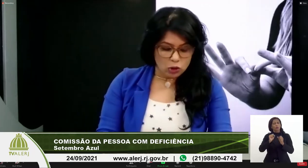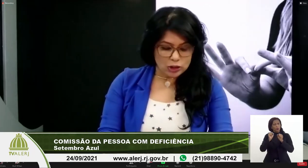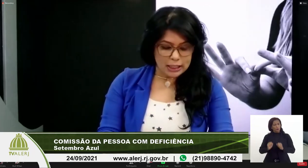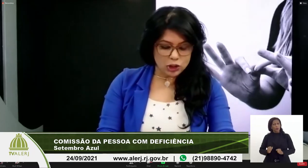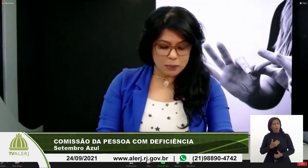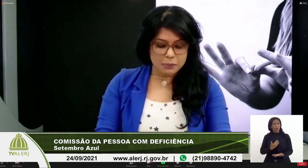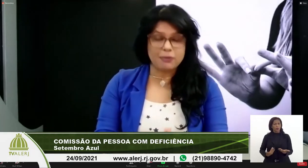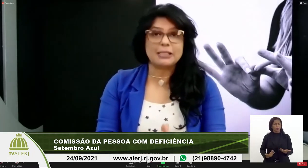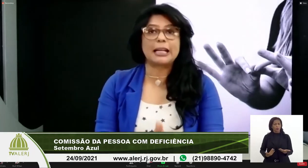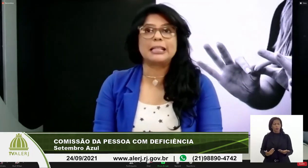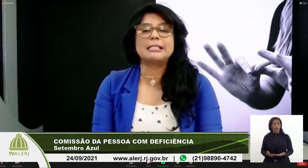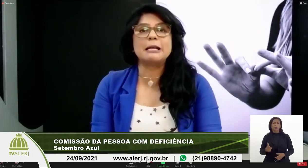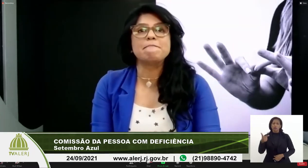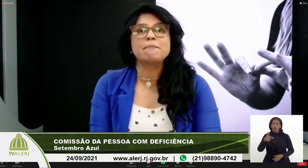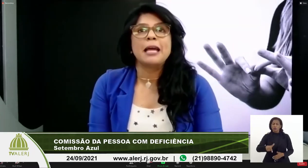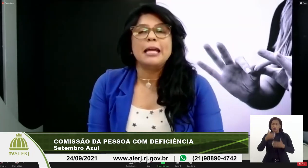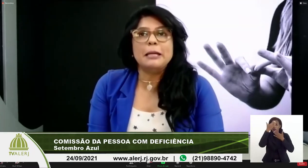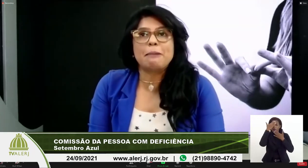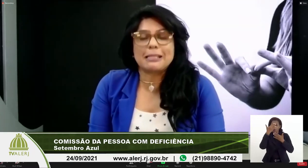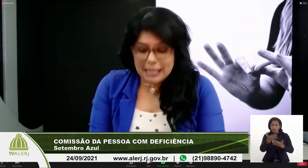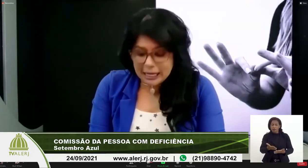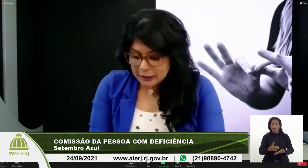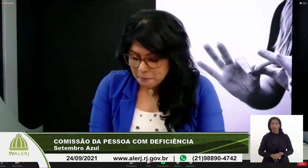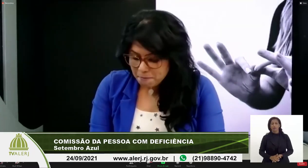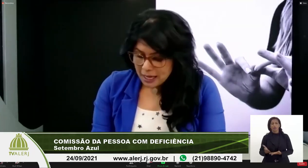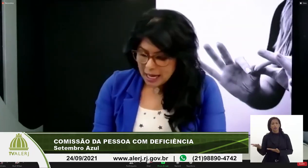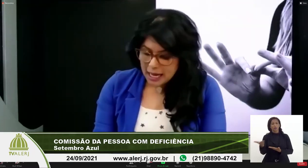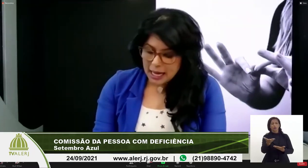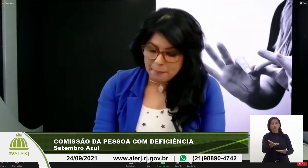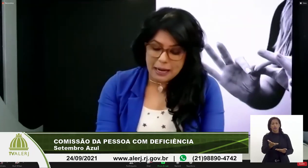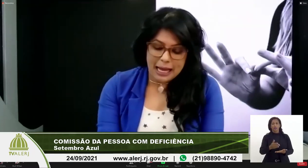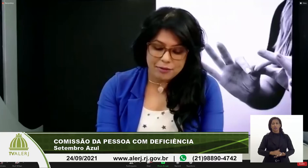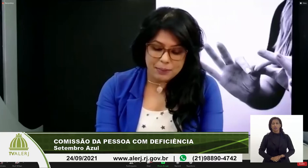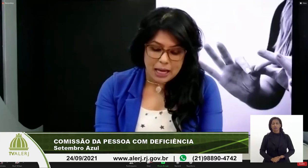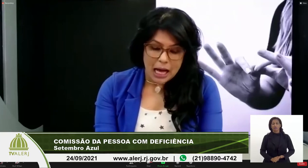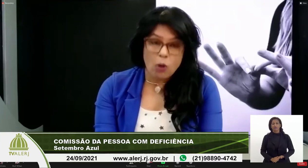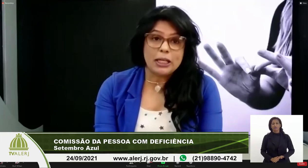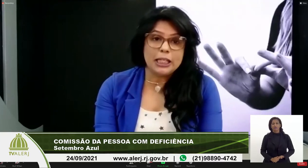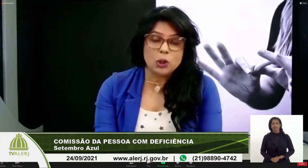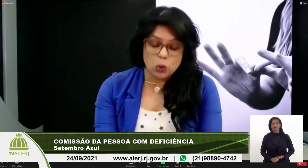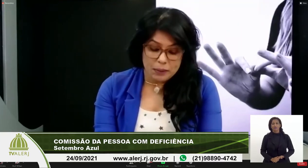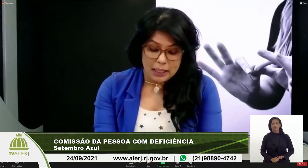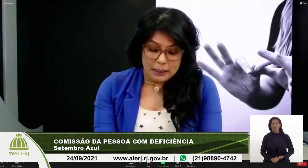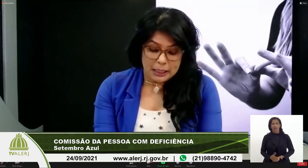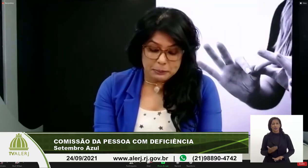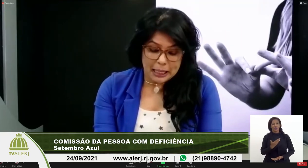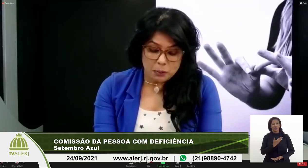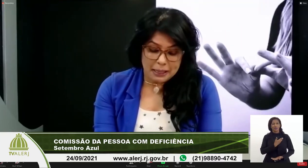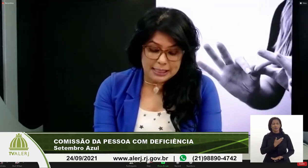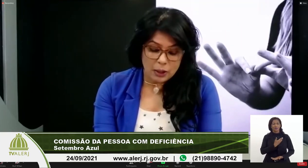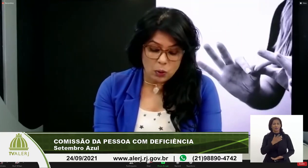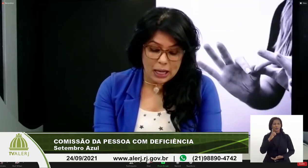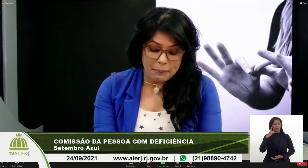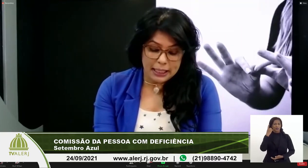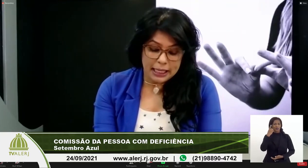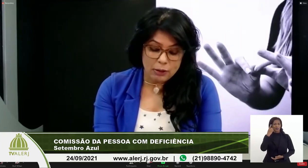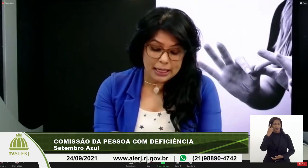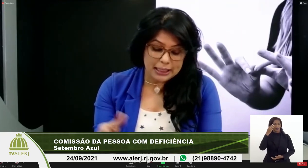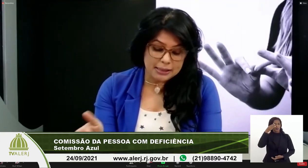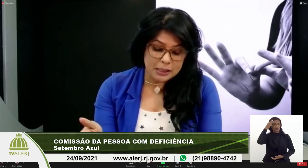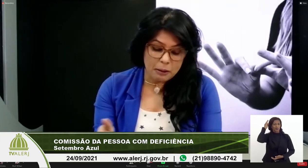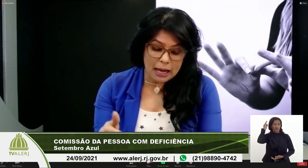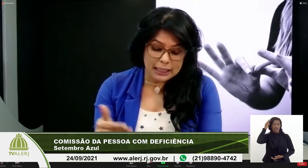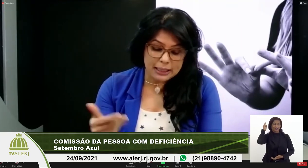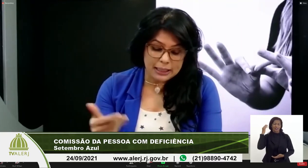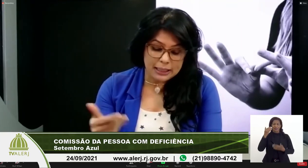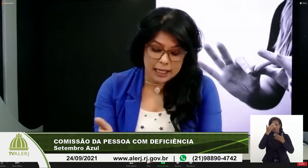eu gostaria de mais uma vez agradecer e passar então a palavra ao querido deputado Marcelo cabeleireiro